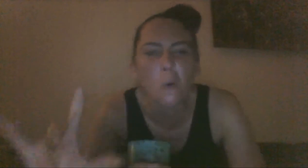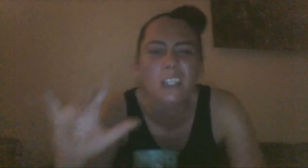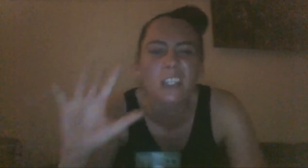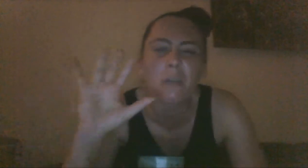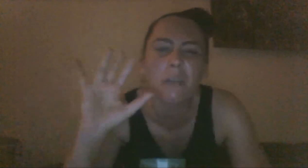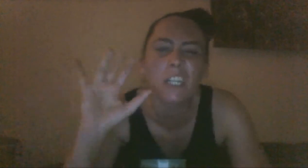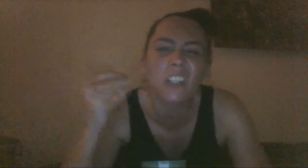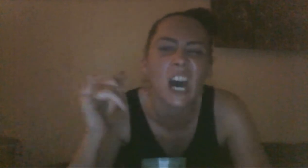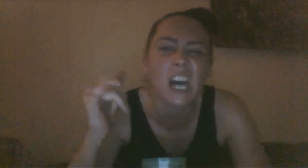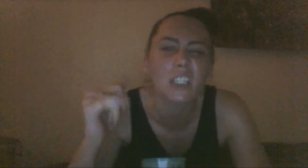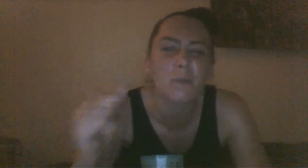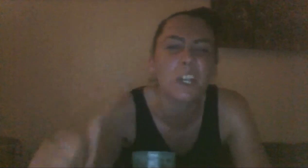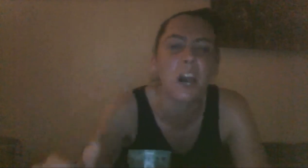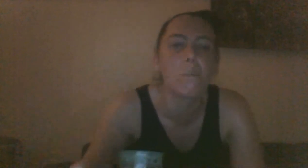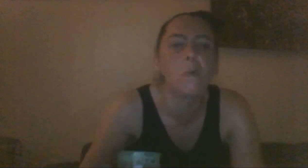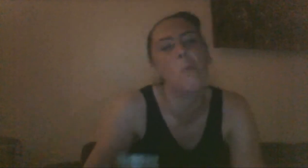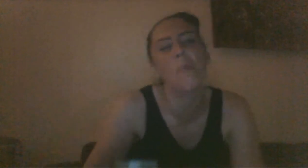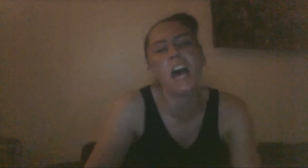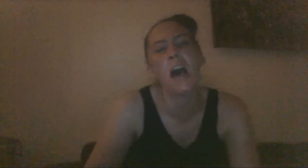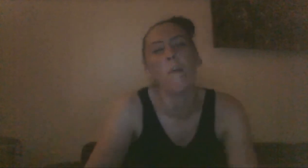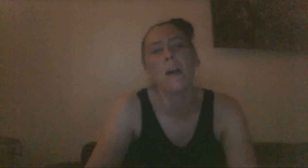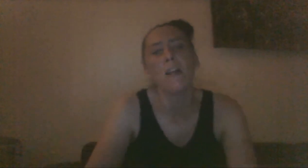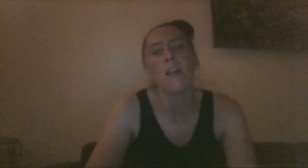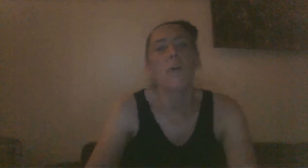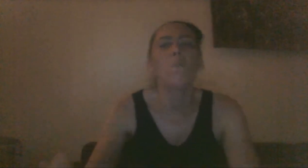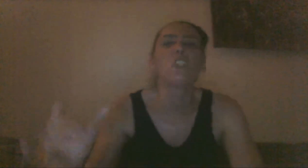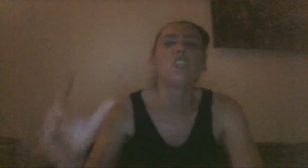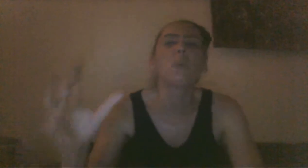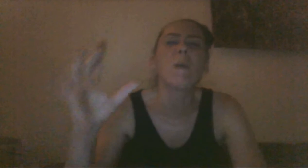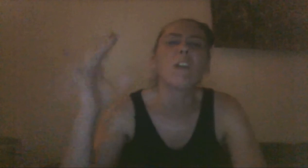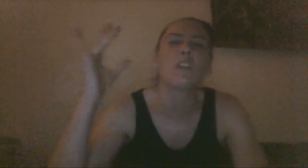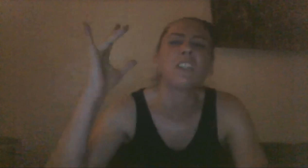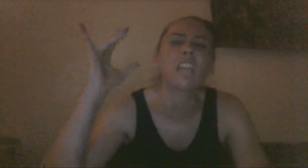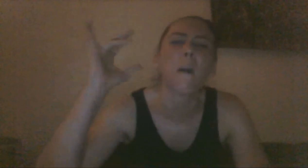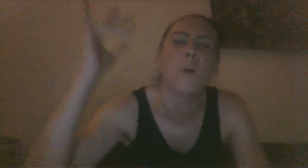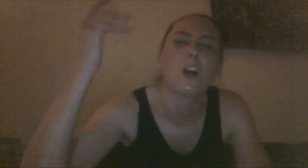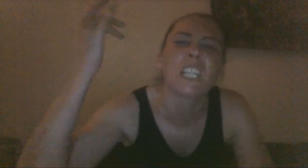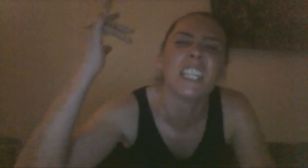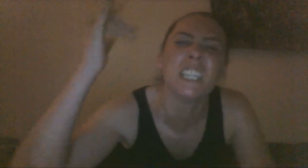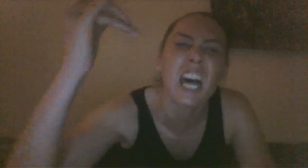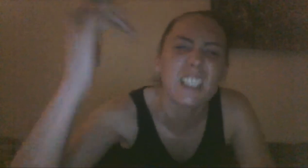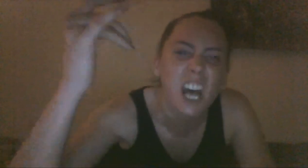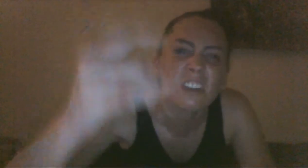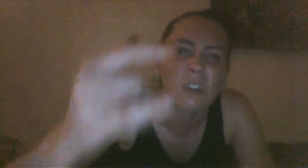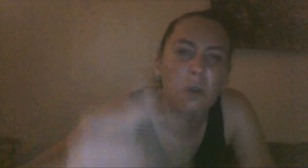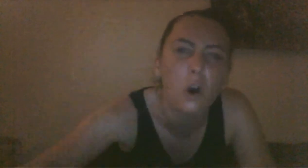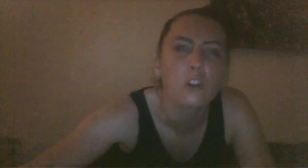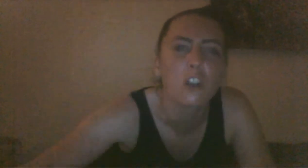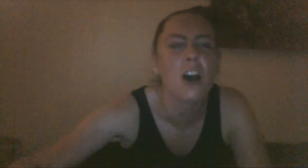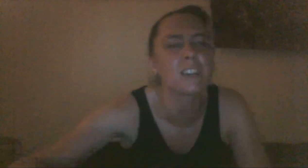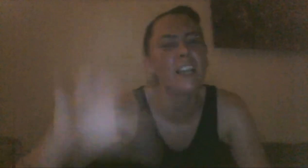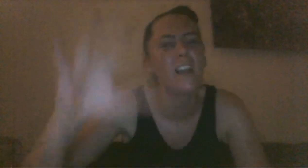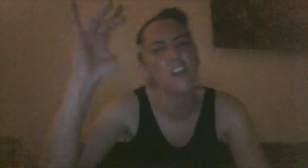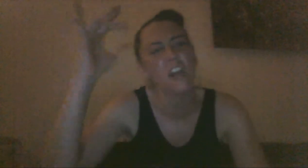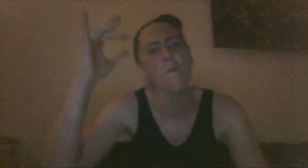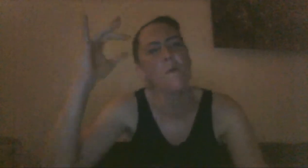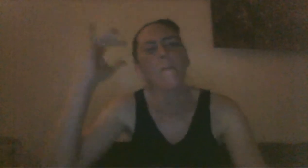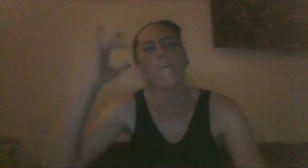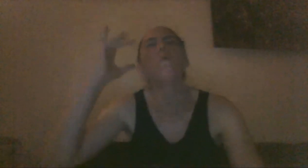militarisme qui a un problème ? Non mais j'sais pas dans les abords de la NASA dans l'Orders, y'a vraiment un problème à